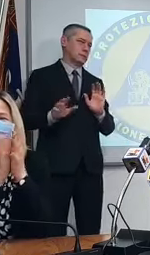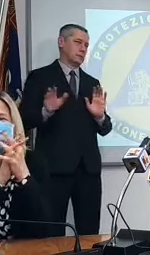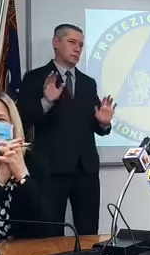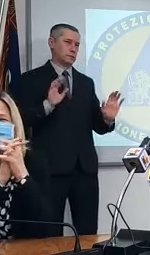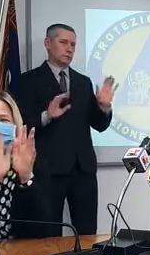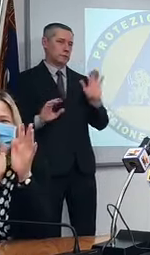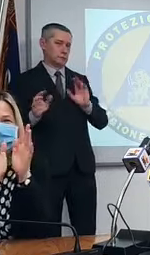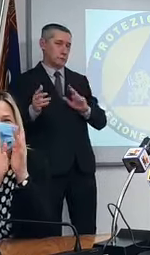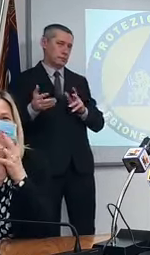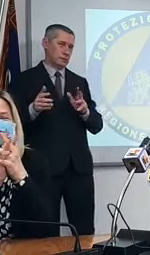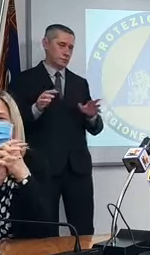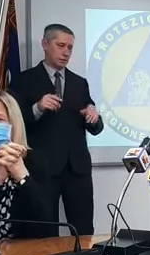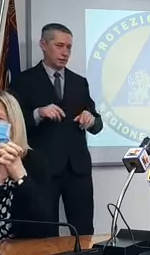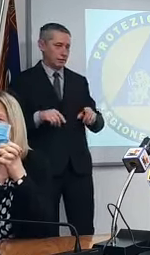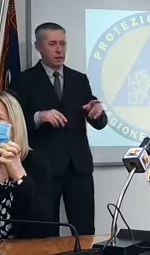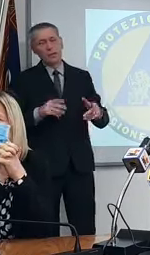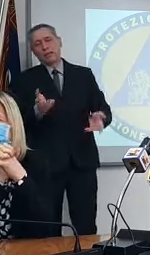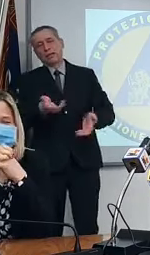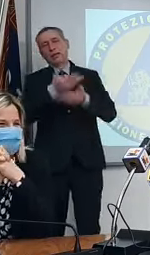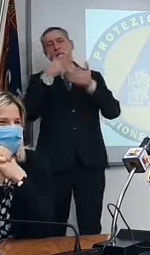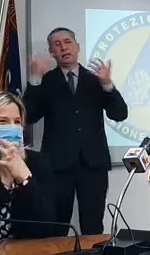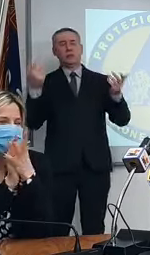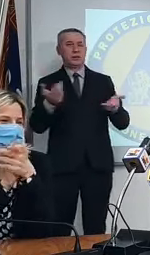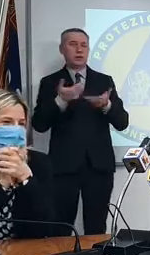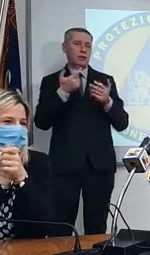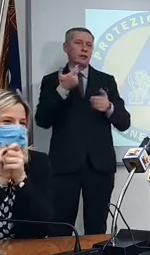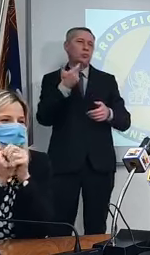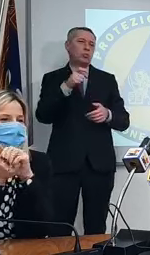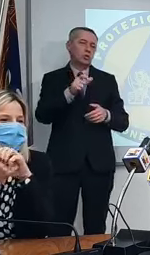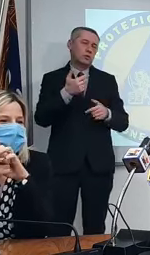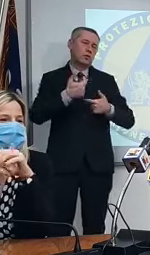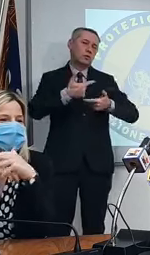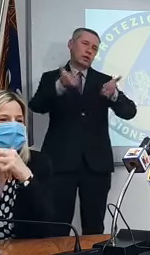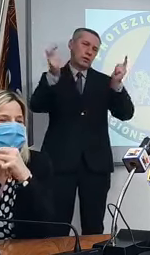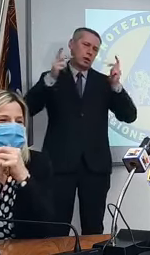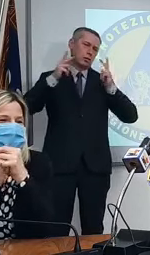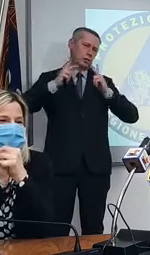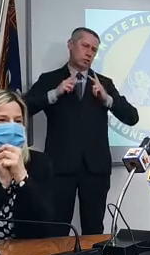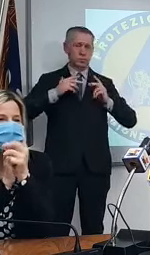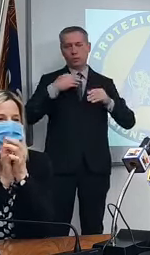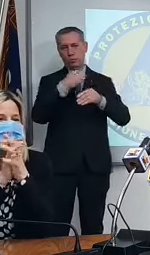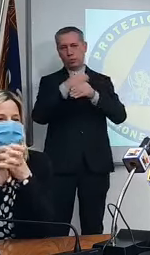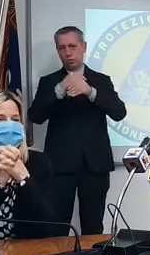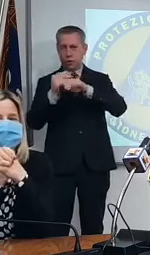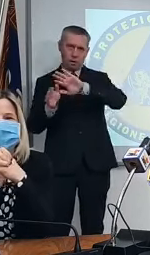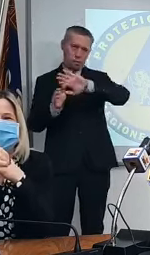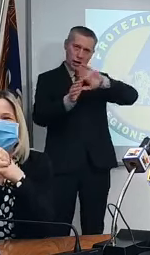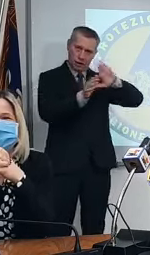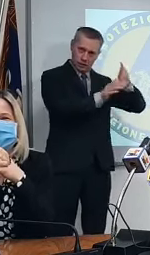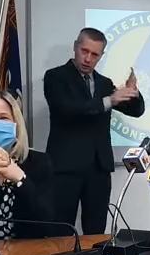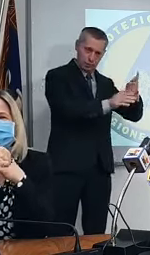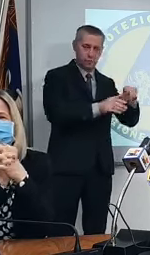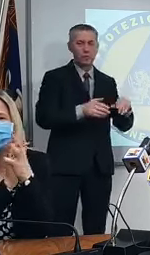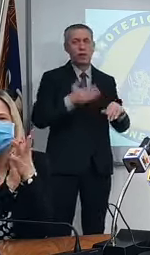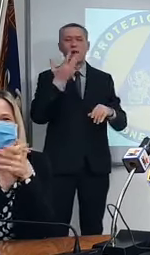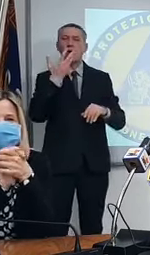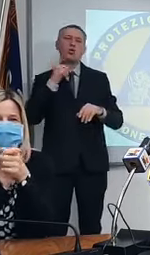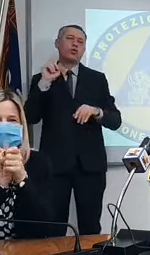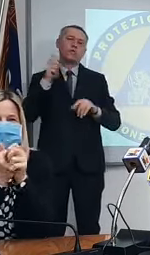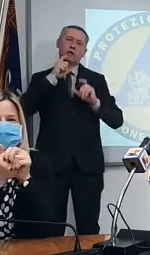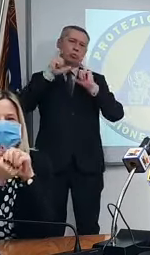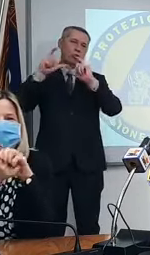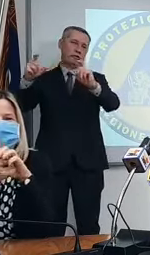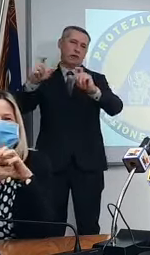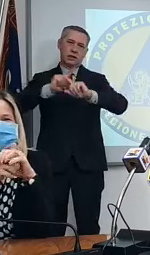no ma sì ma anche per dare un segnale insomma guardate io non volevo a parte le battute non volevo urtare la suscettibilità di